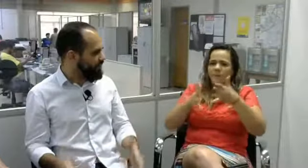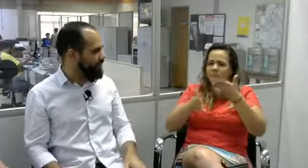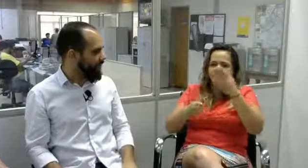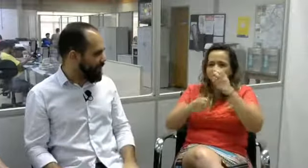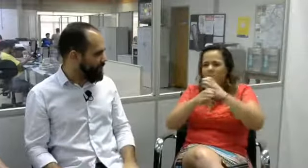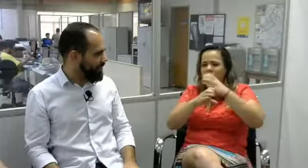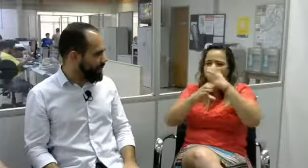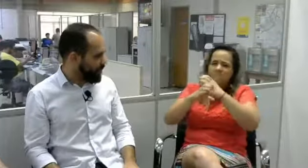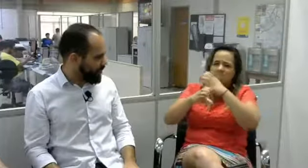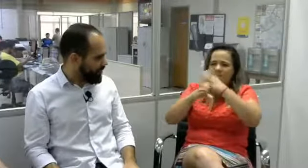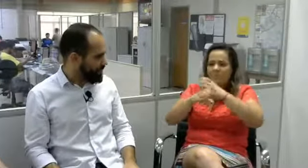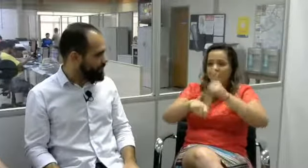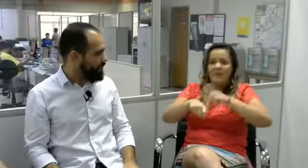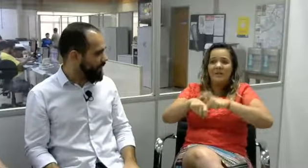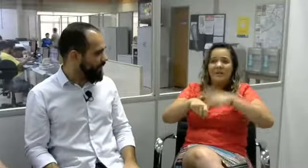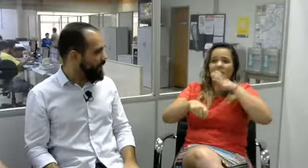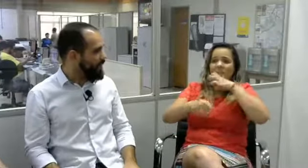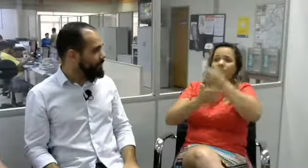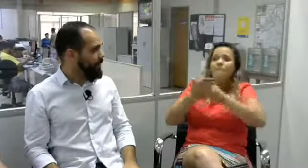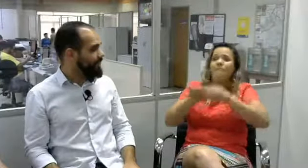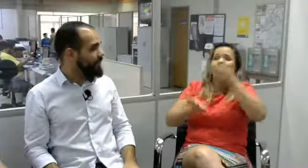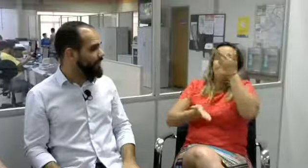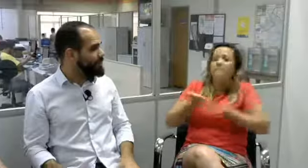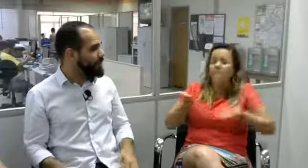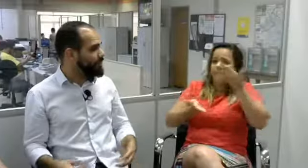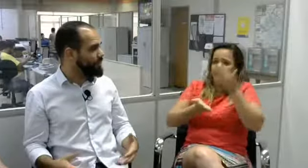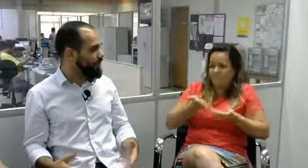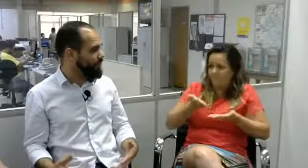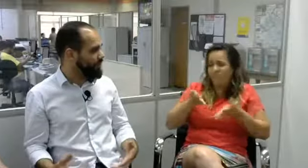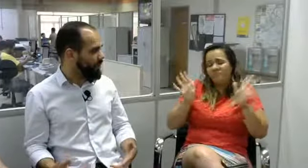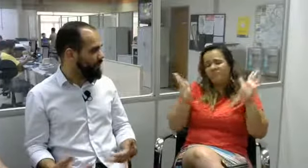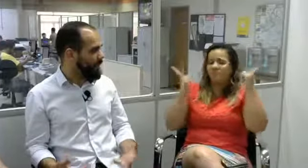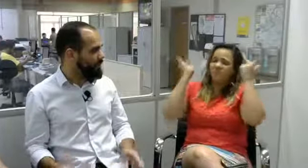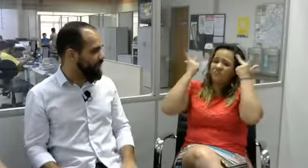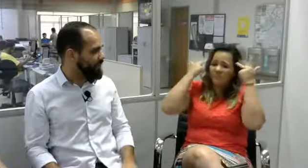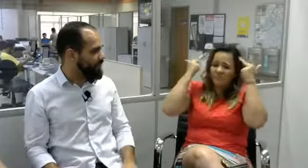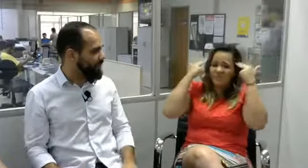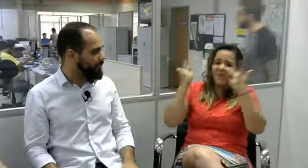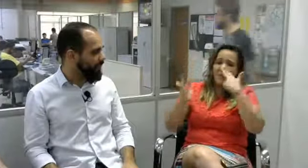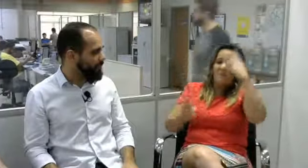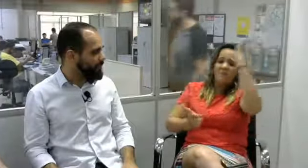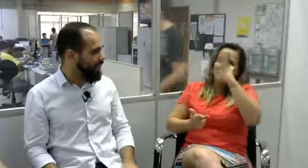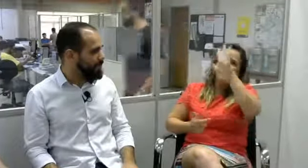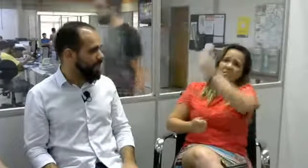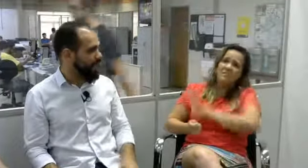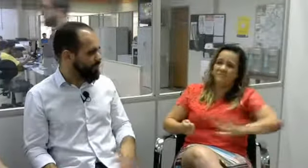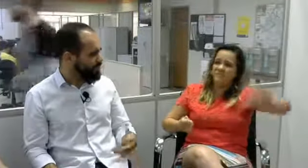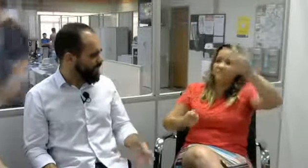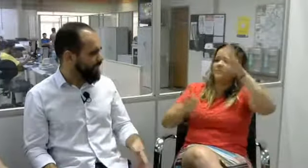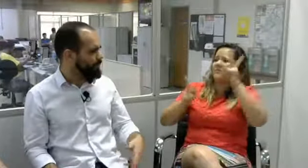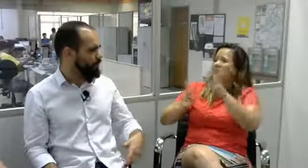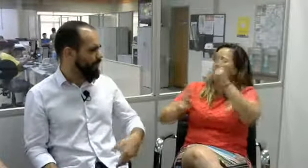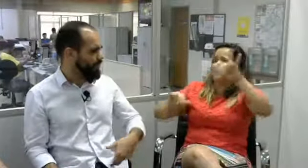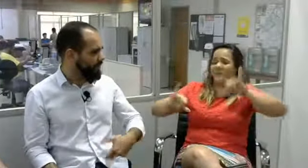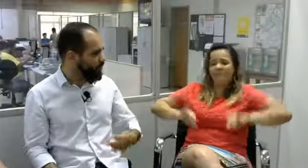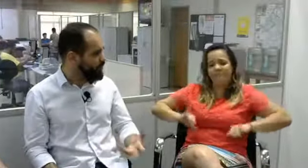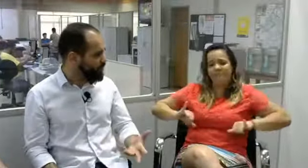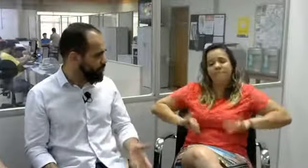intérpretes na prova. Mas nem sempre é possível que o intérprete faça esse trabalho bem, por causa do tempo, por causa das condições,